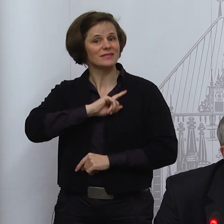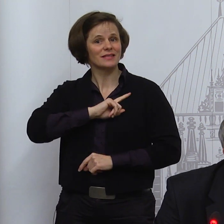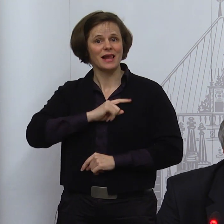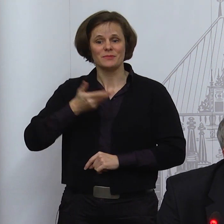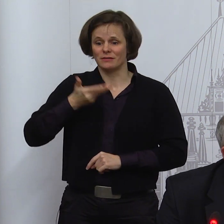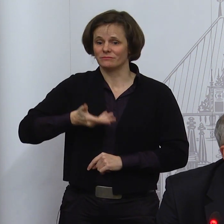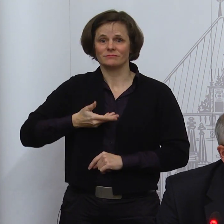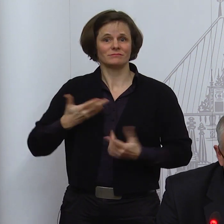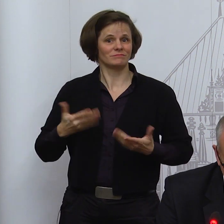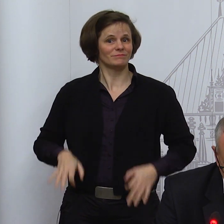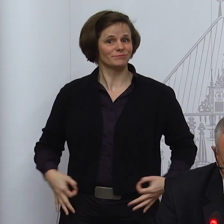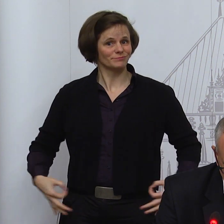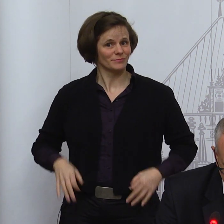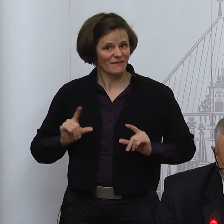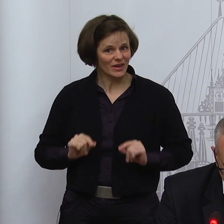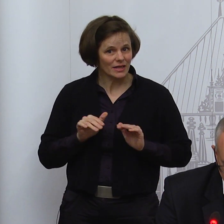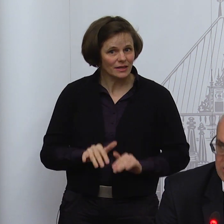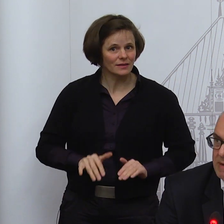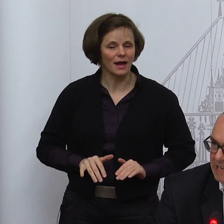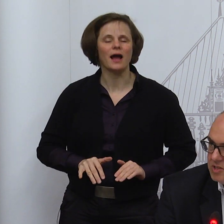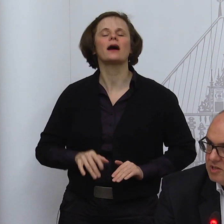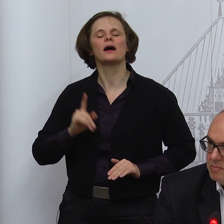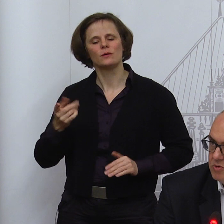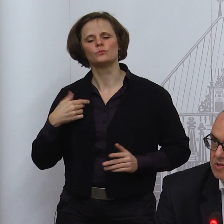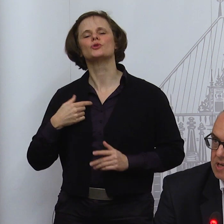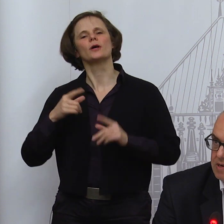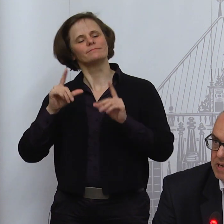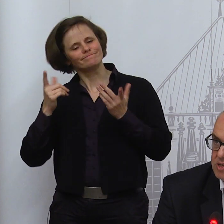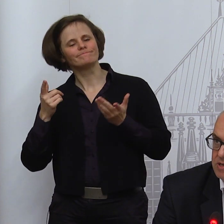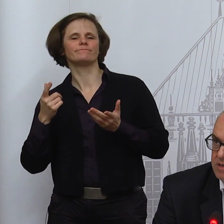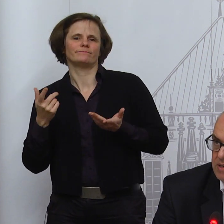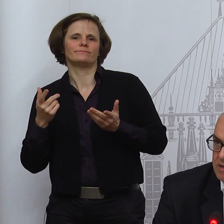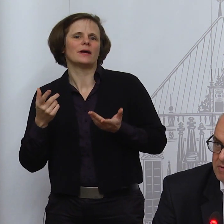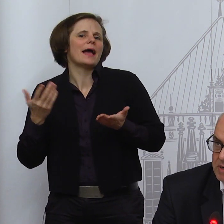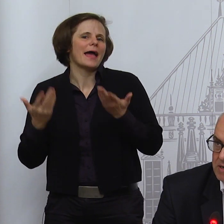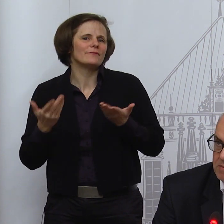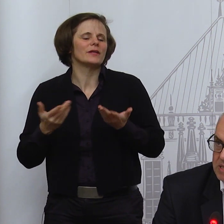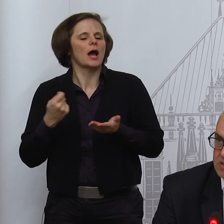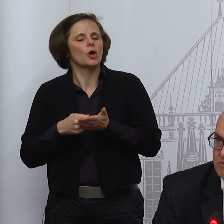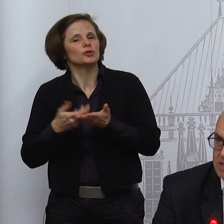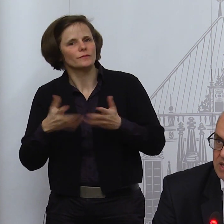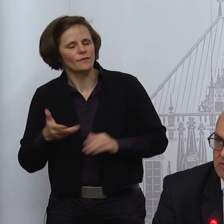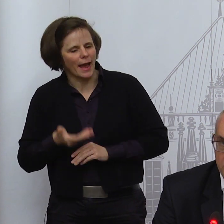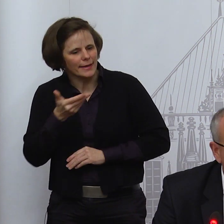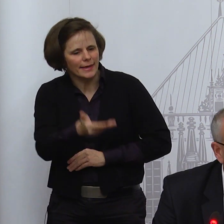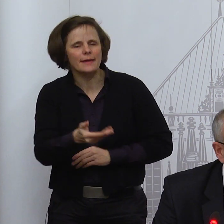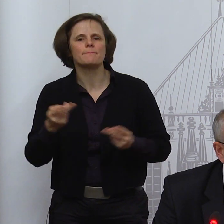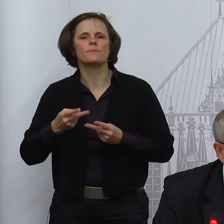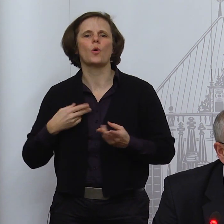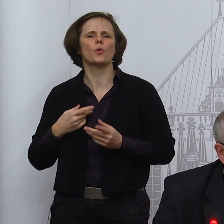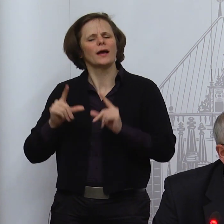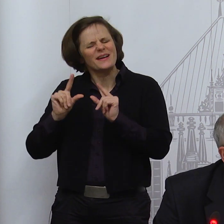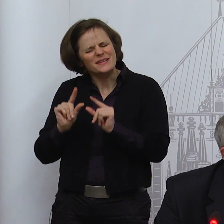kleines Geld oder umsonst zur Verfügung stellen müssen. Aber insgesamt müssen sich alle Menschen, wenn man eine Maskenpflicht einführt für